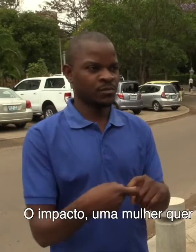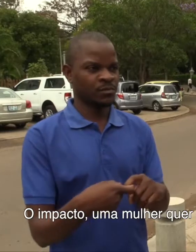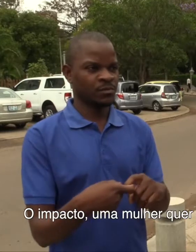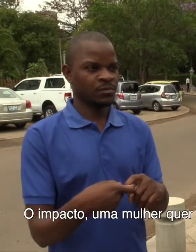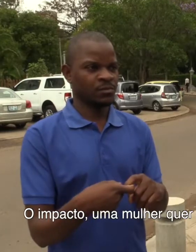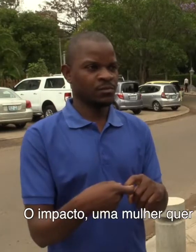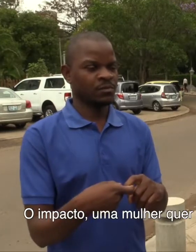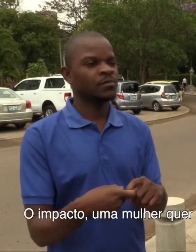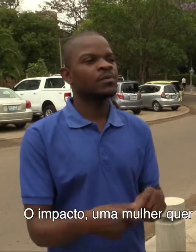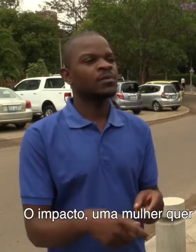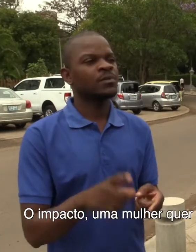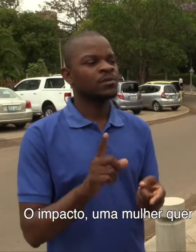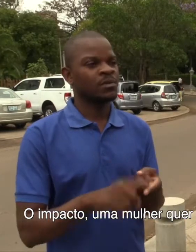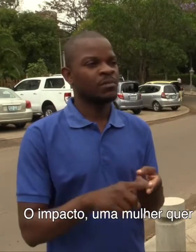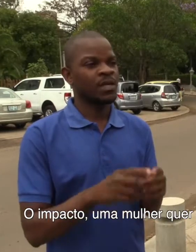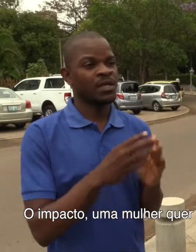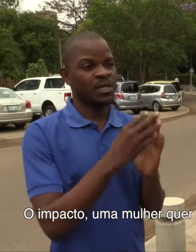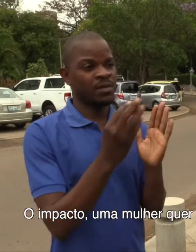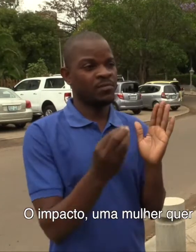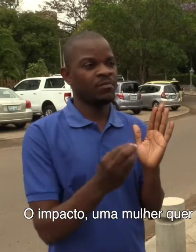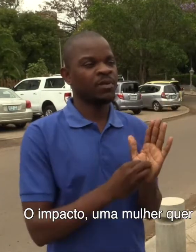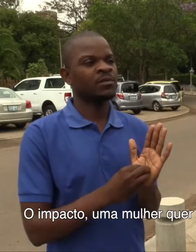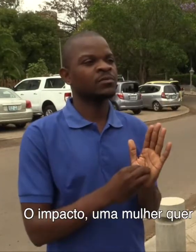Agora, o impacto.